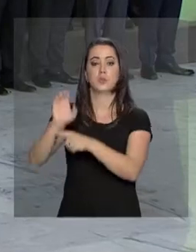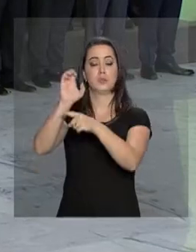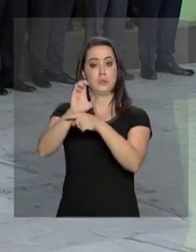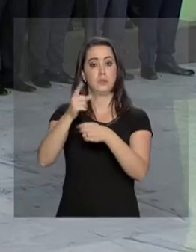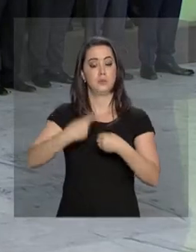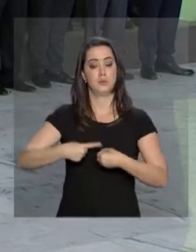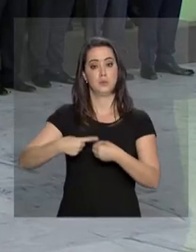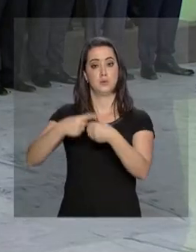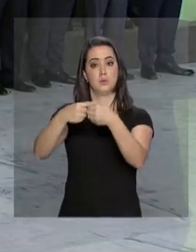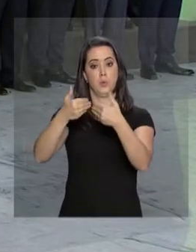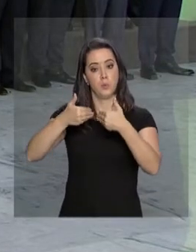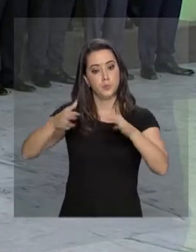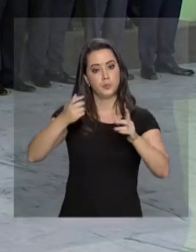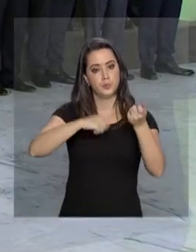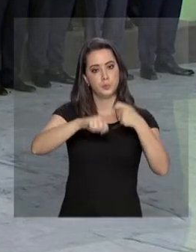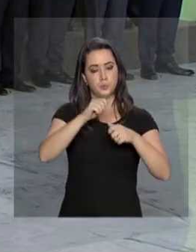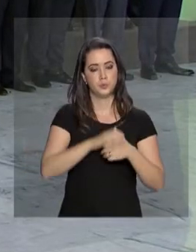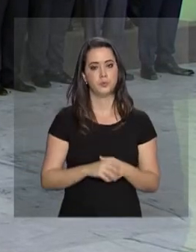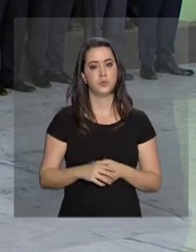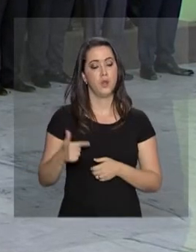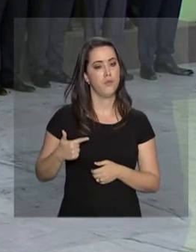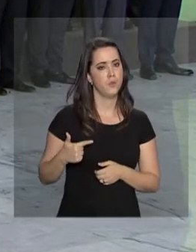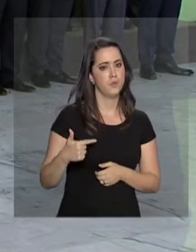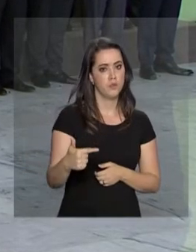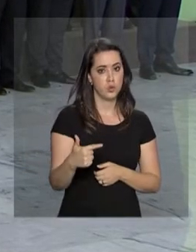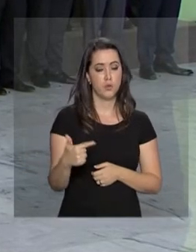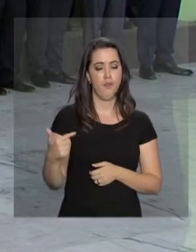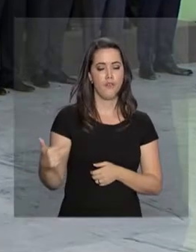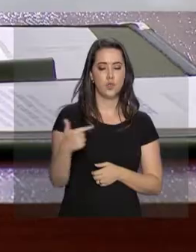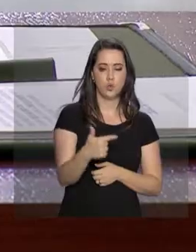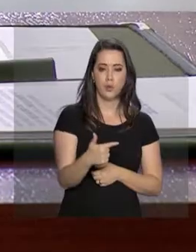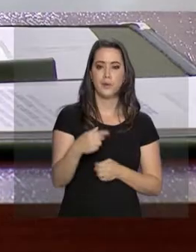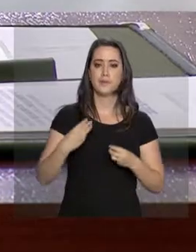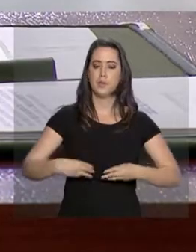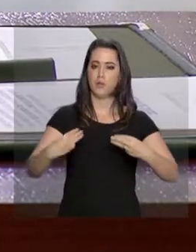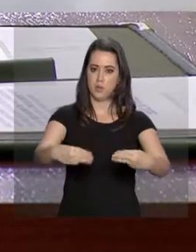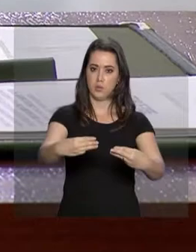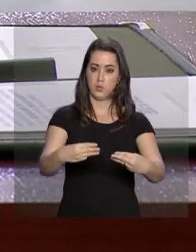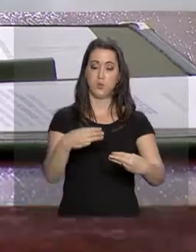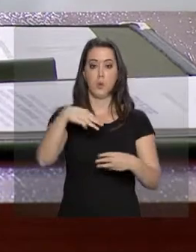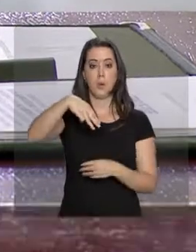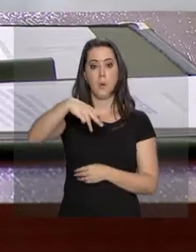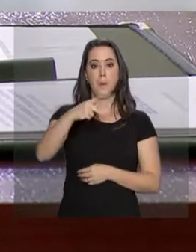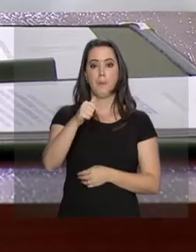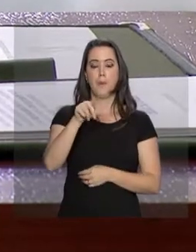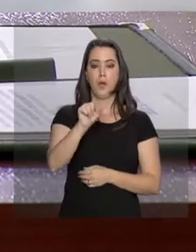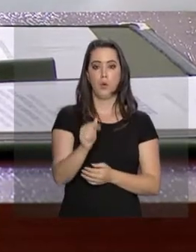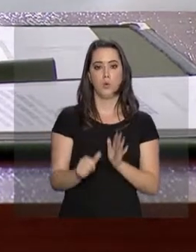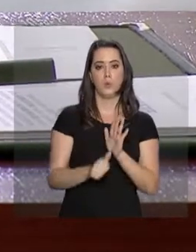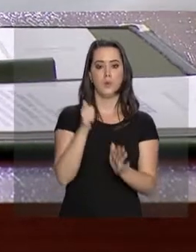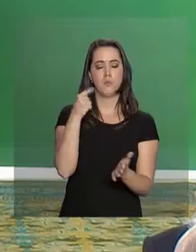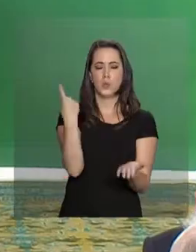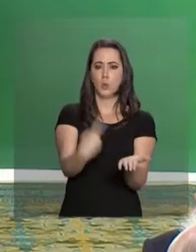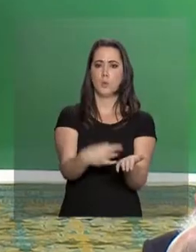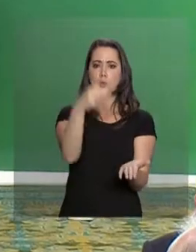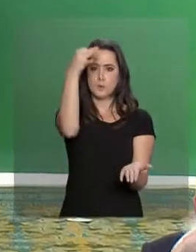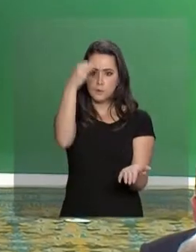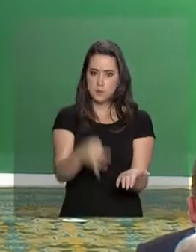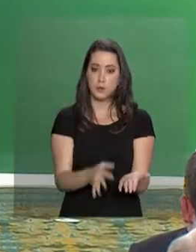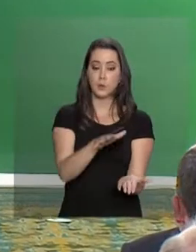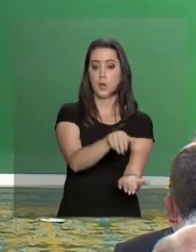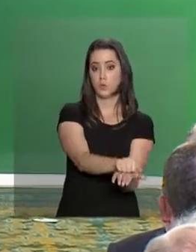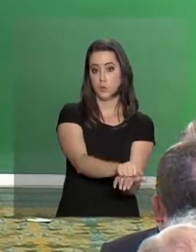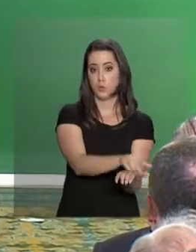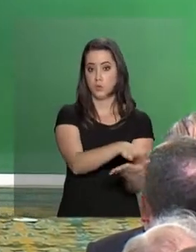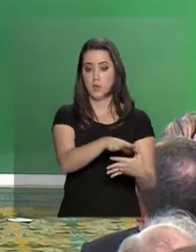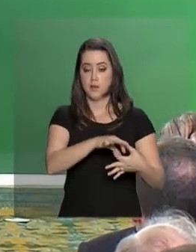Dos 22 ministros do governo de Jair Bolsonaro, Paulo Guedes foi o primeiro a ser confirmado e assume o